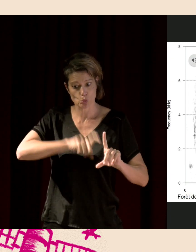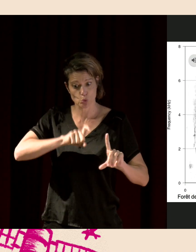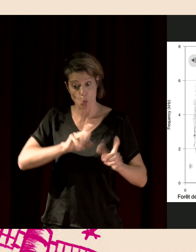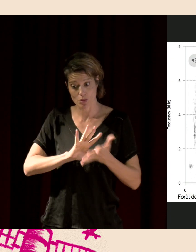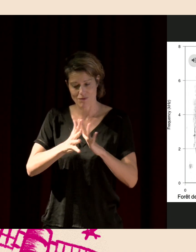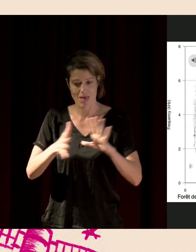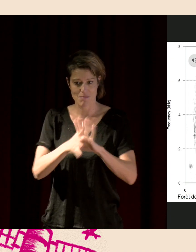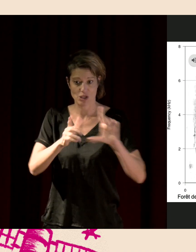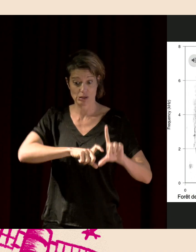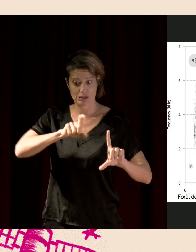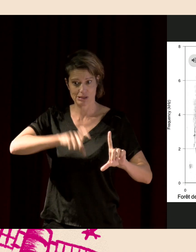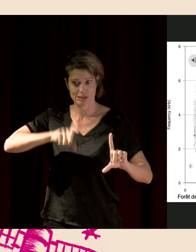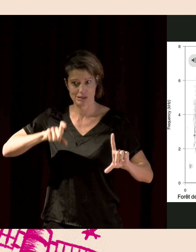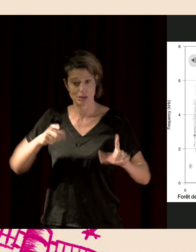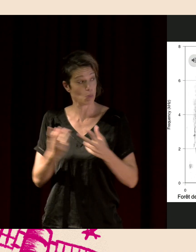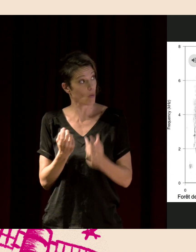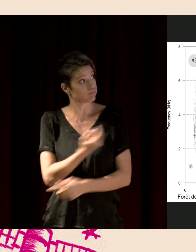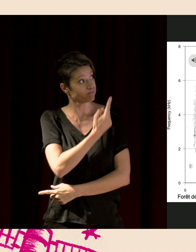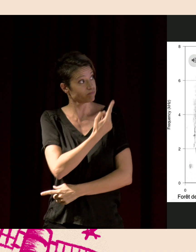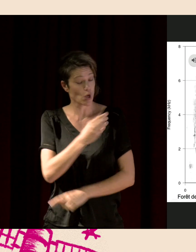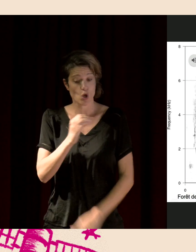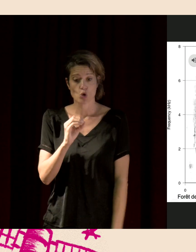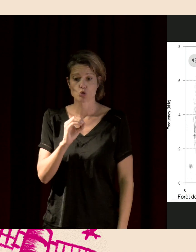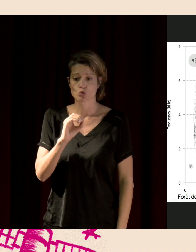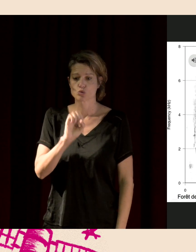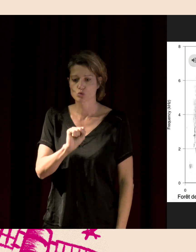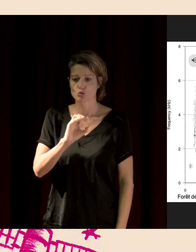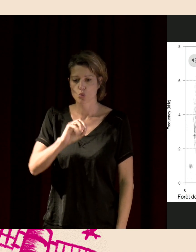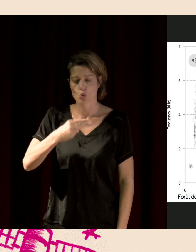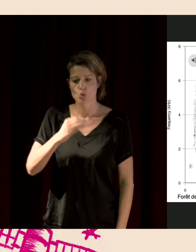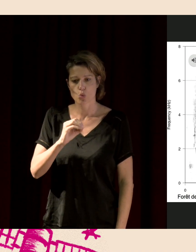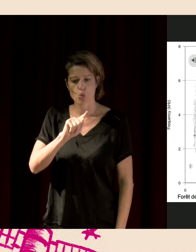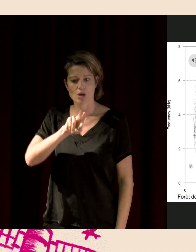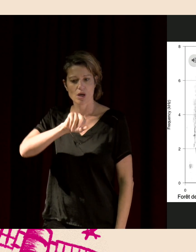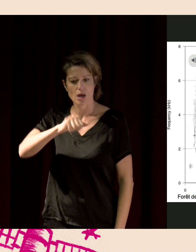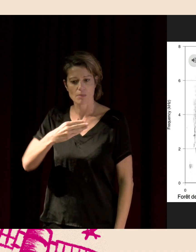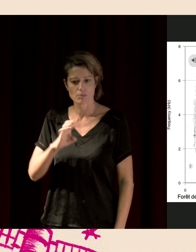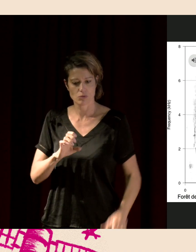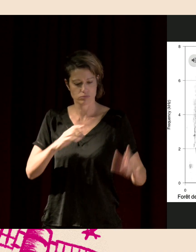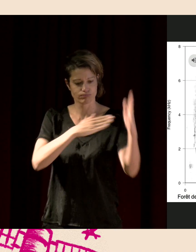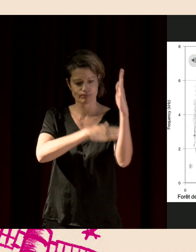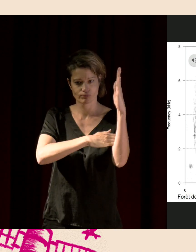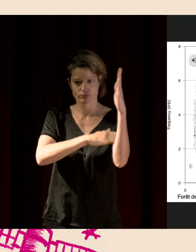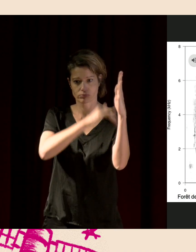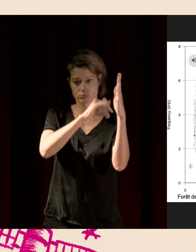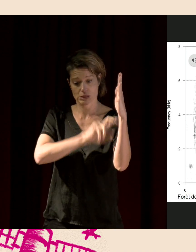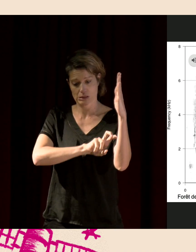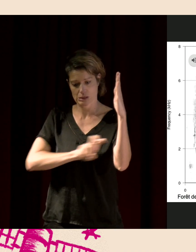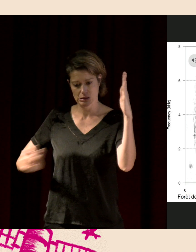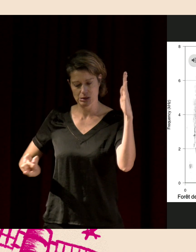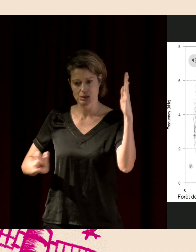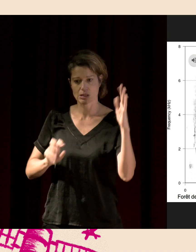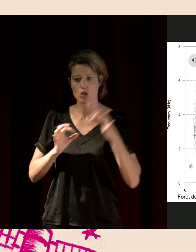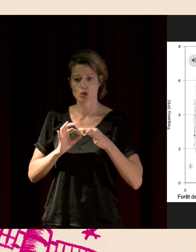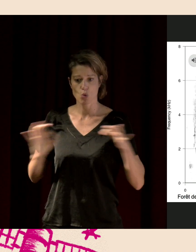Et là, c'est une de ces images qui s'appelle un sonogramme. Vous avez en X, c'est le temps. Là, y a 60 secondes d